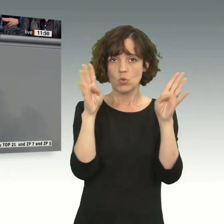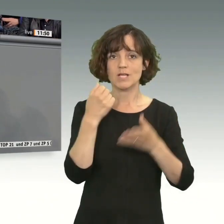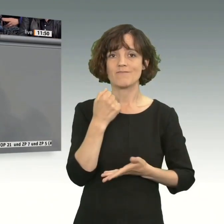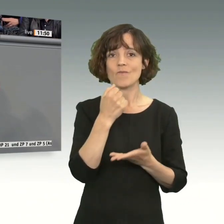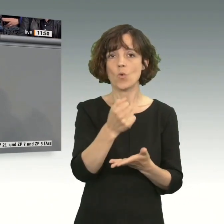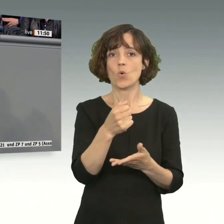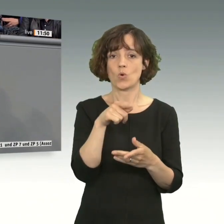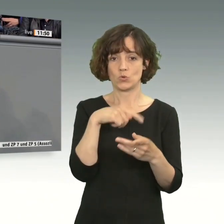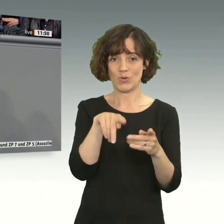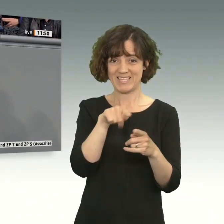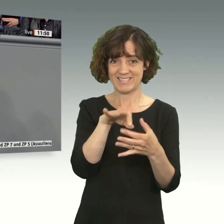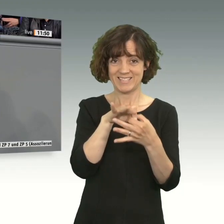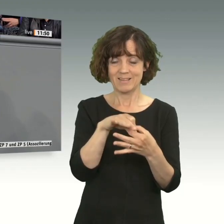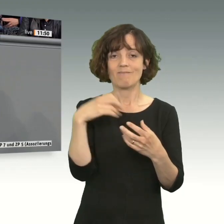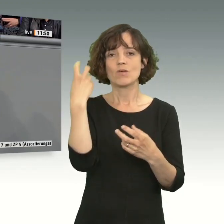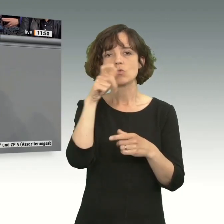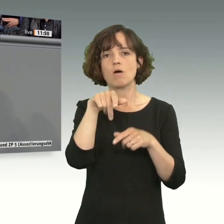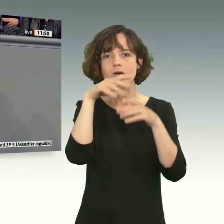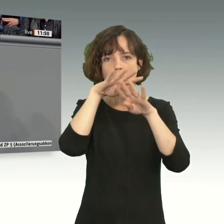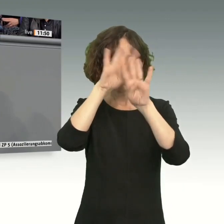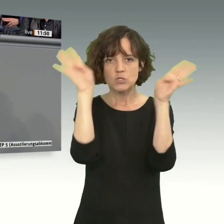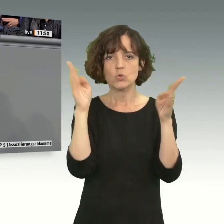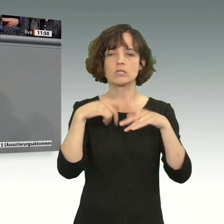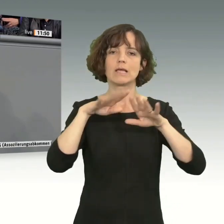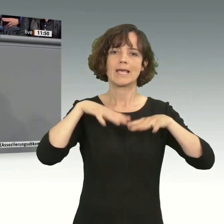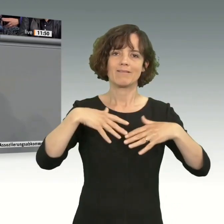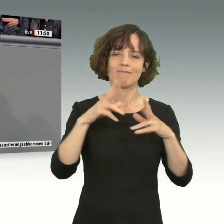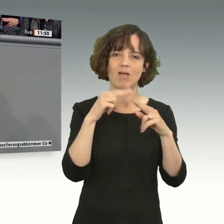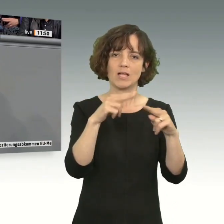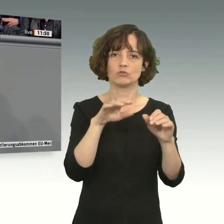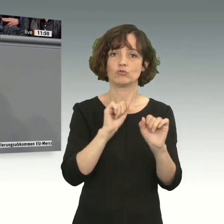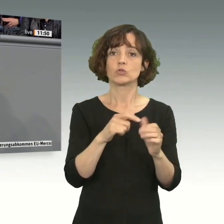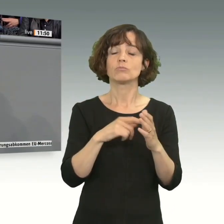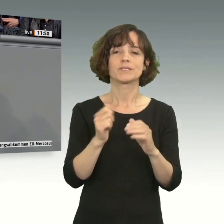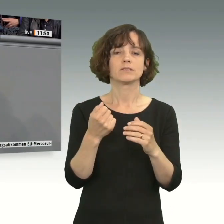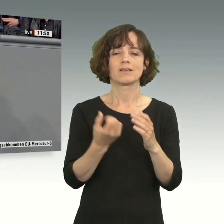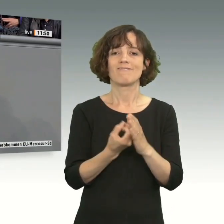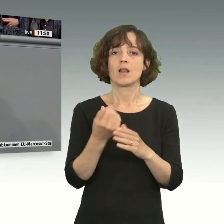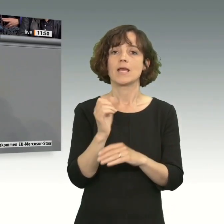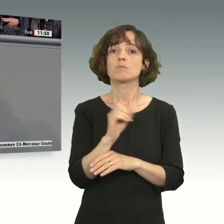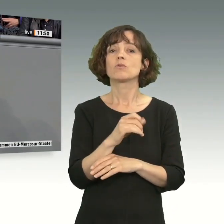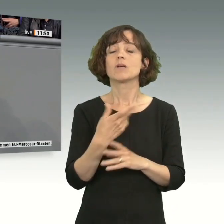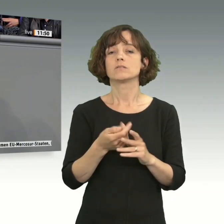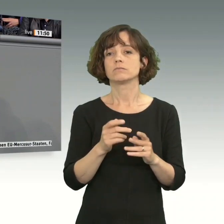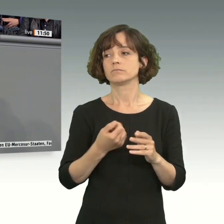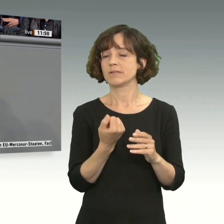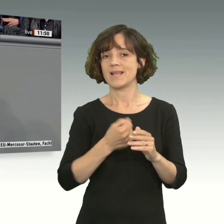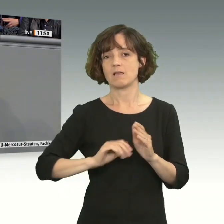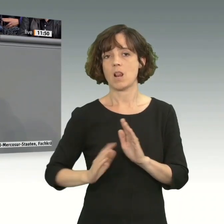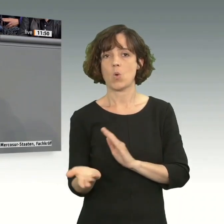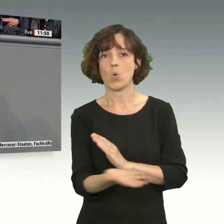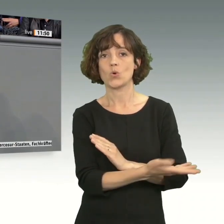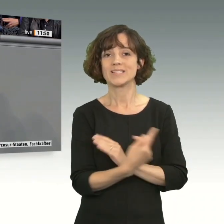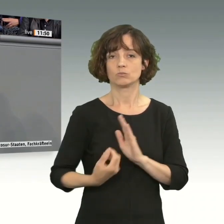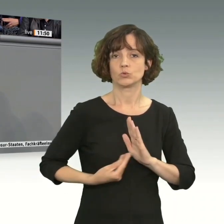versucht, den Amazonas und den Regenwald zu schützen. Die größte Quelle der Emissionen ist nämlich die illegale Rodung. Dabei müssen wir sie